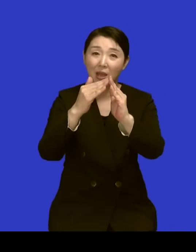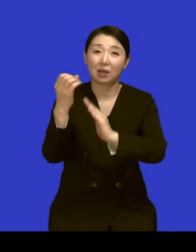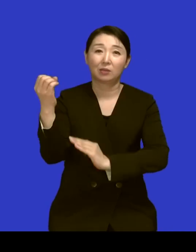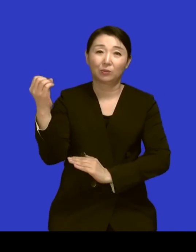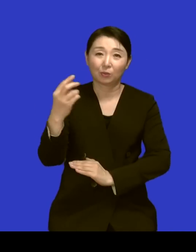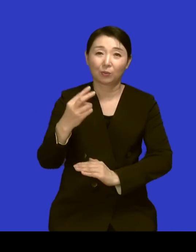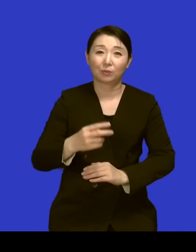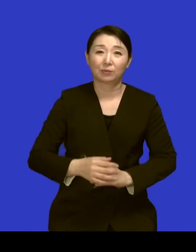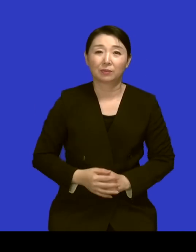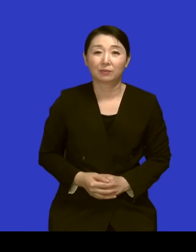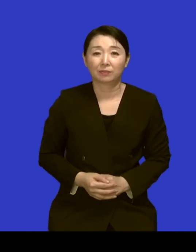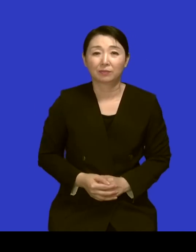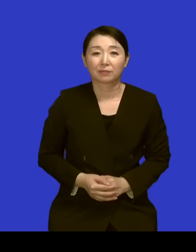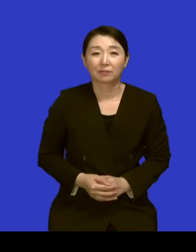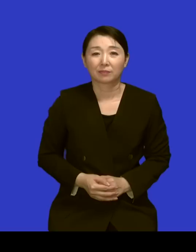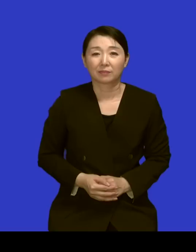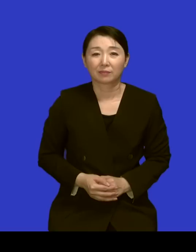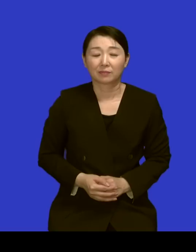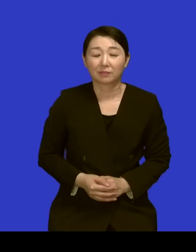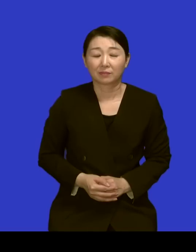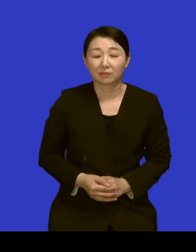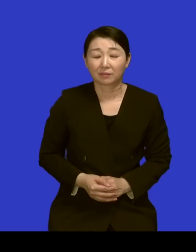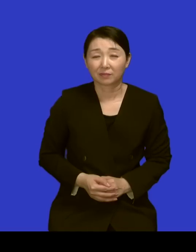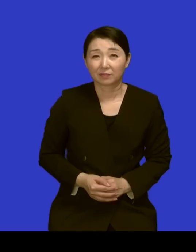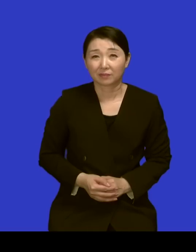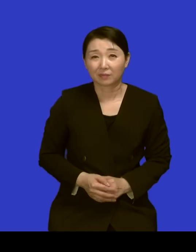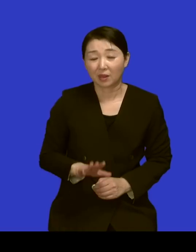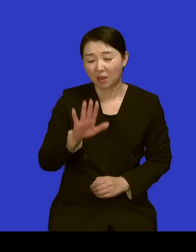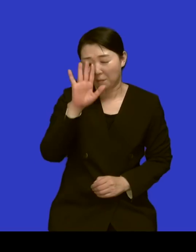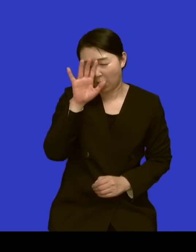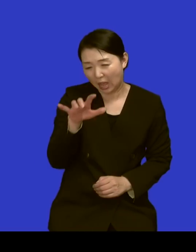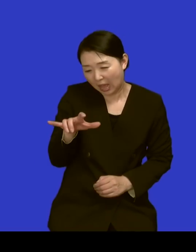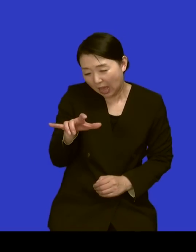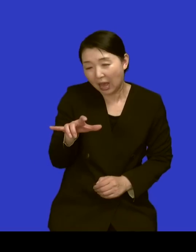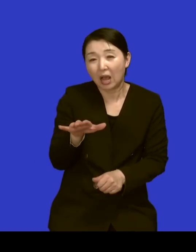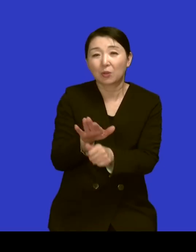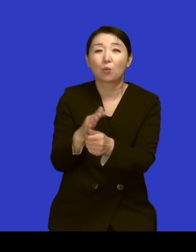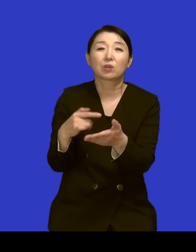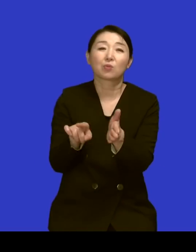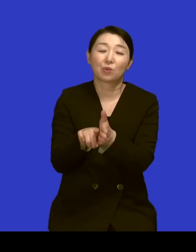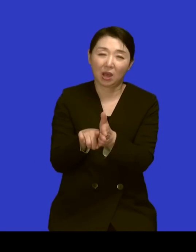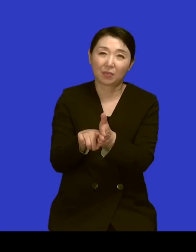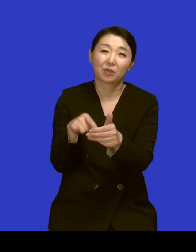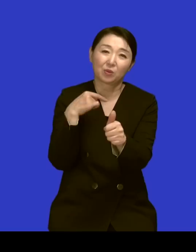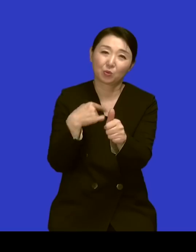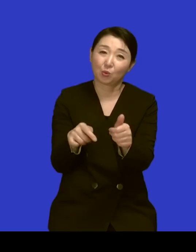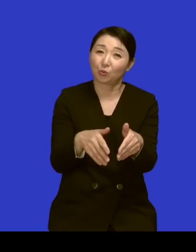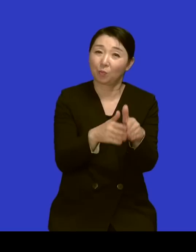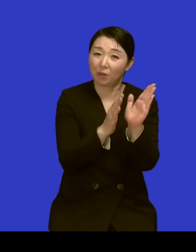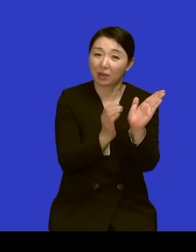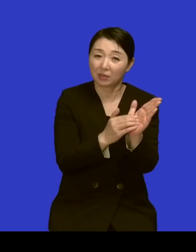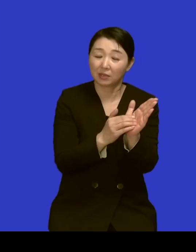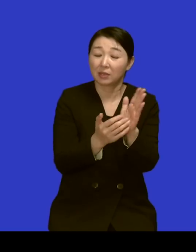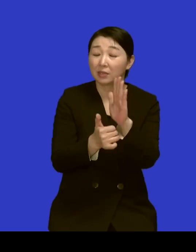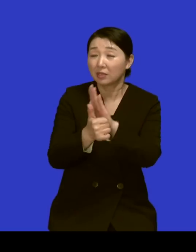결국에는 한세인 돕기 위한 그런 교회까지 세우게 됐죠 희망의 망고나무 이름은 누가 저